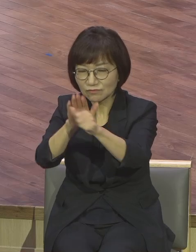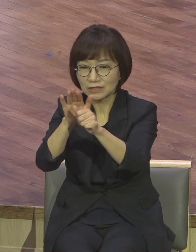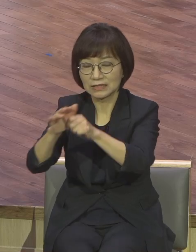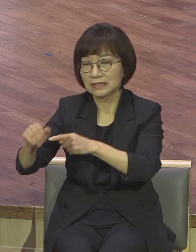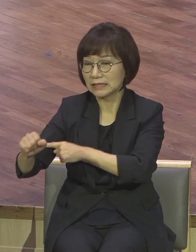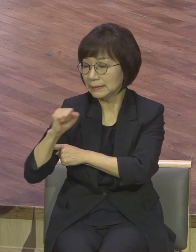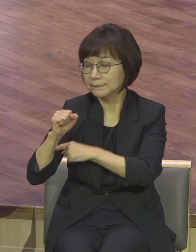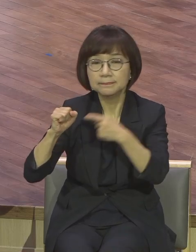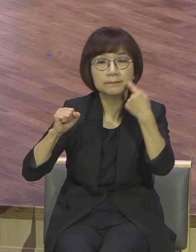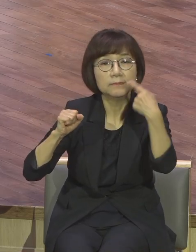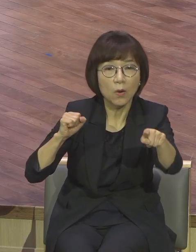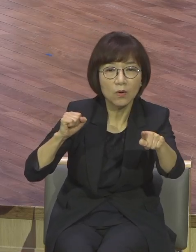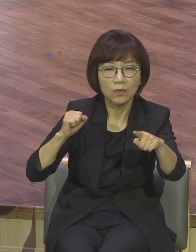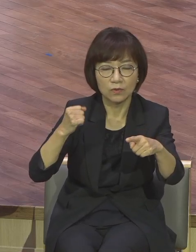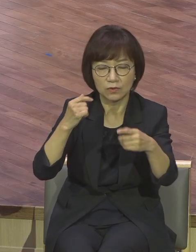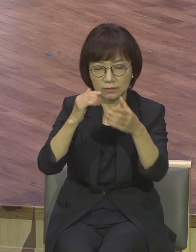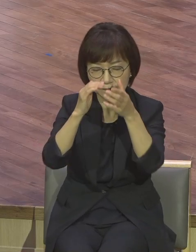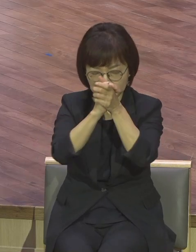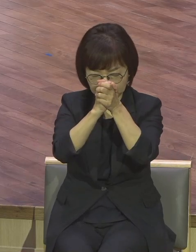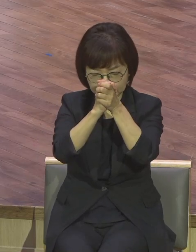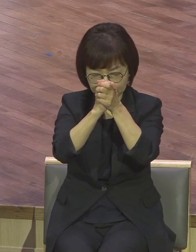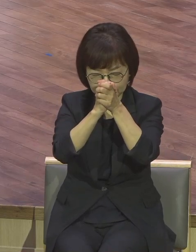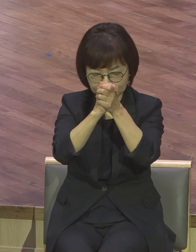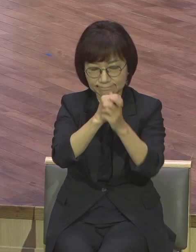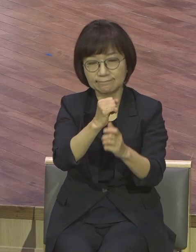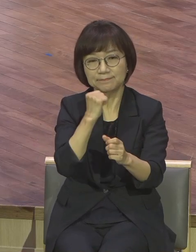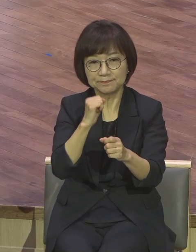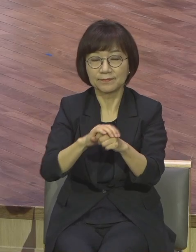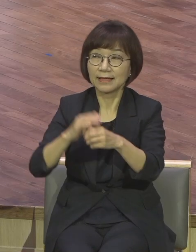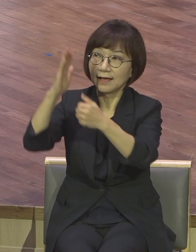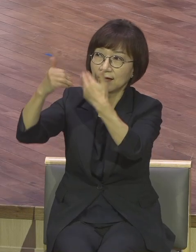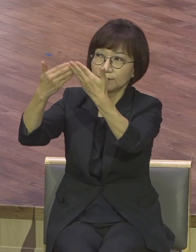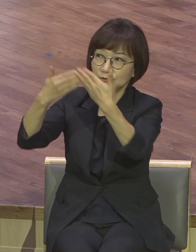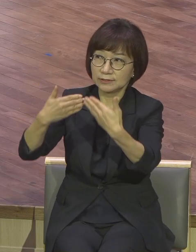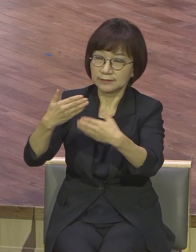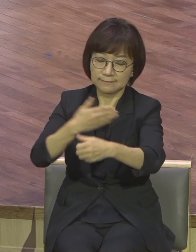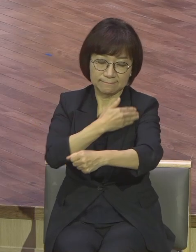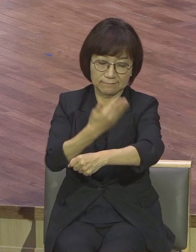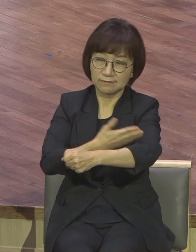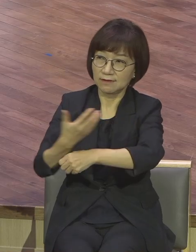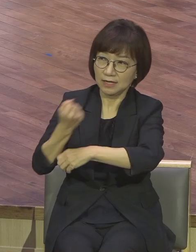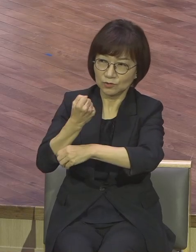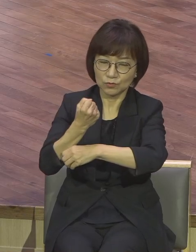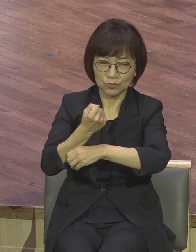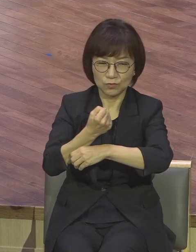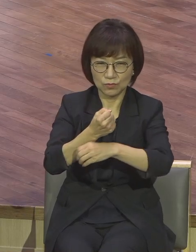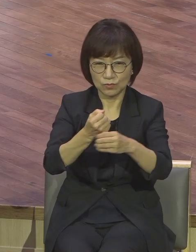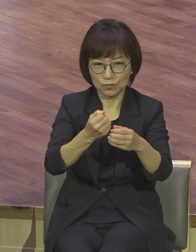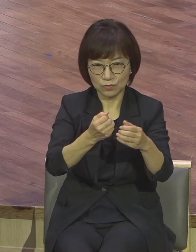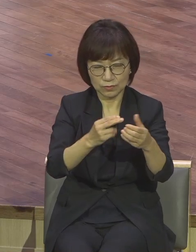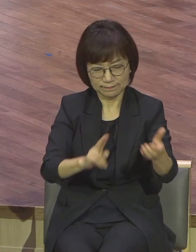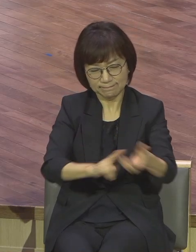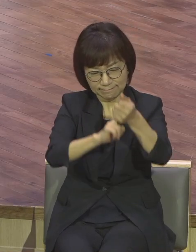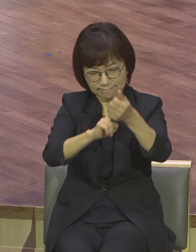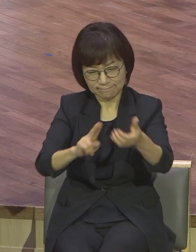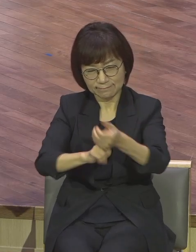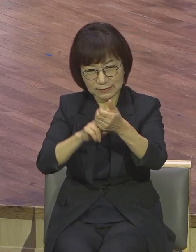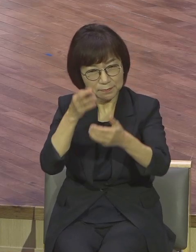통해 하나하나 능력으로 했단 말이야 그리고 끝난 게 아니라 그리고 조용히